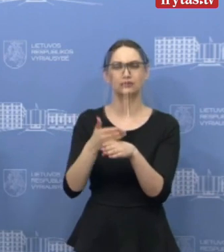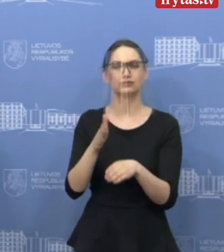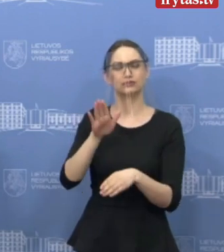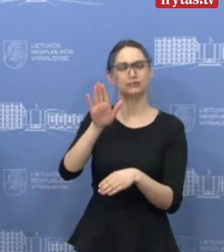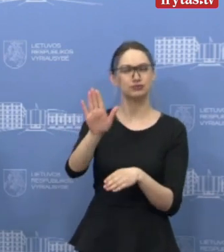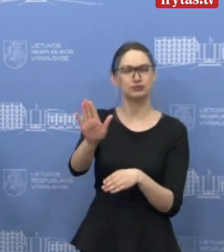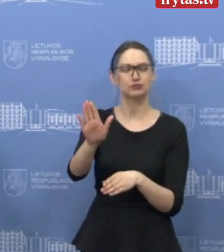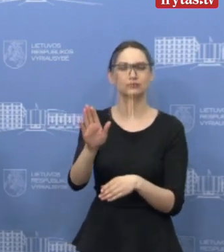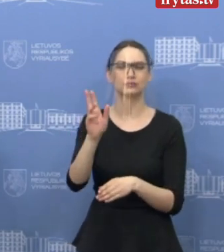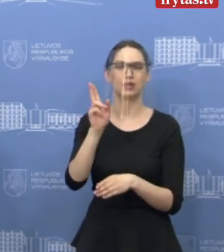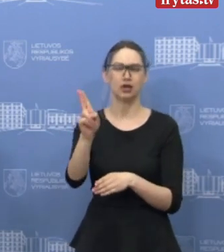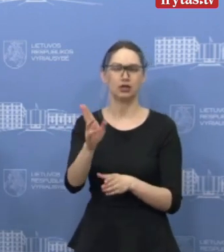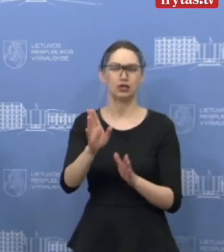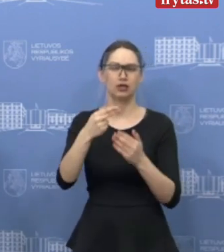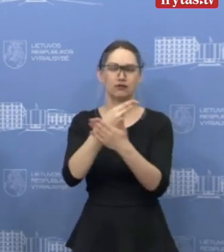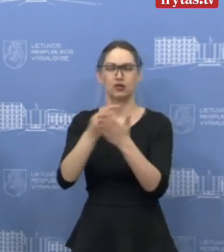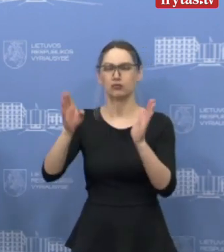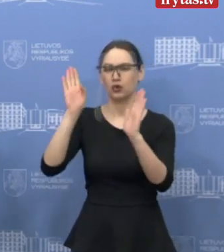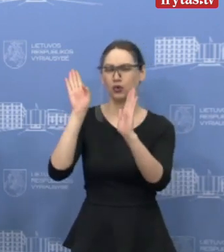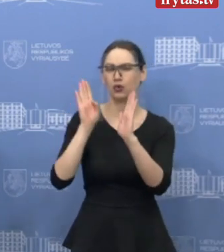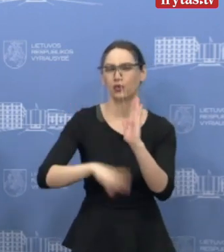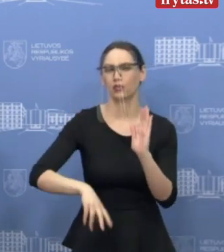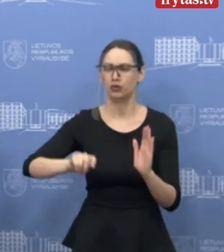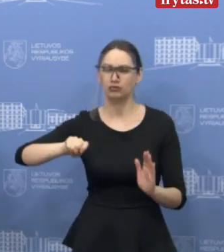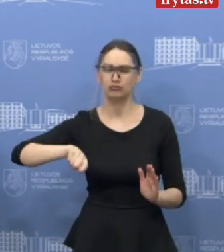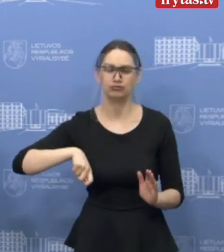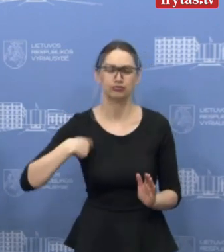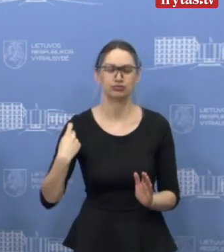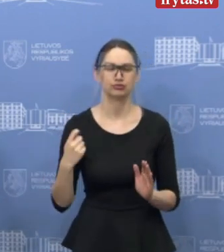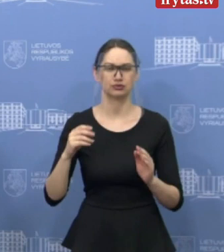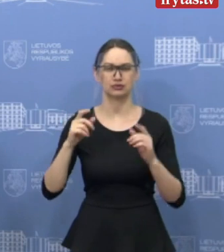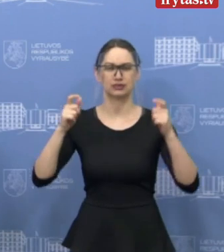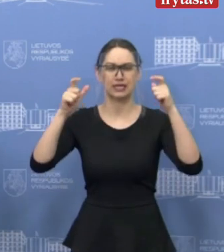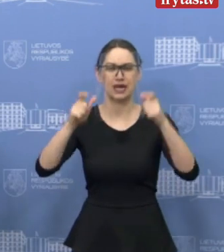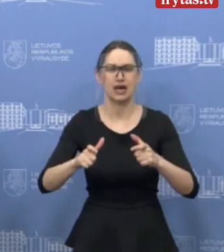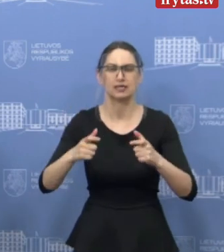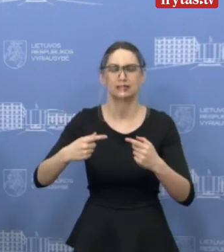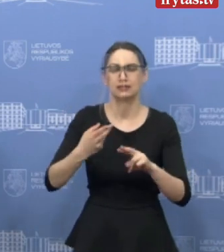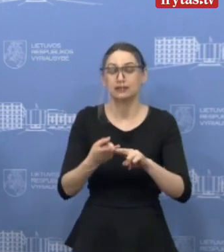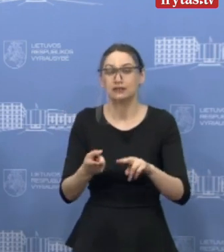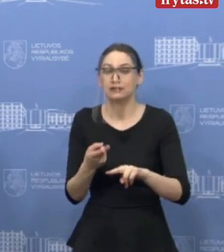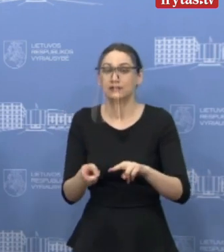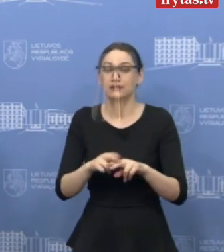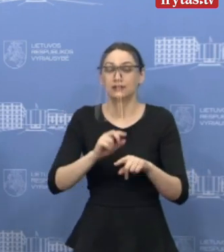skiriamos labiausiai nukentėjusiams įmonėms, tos, kurios labiausiai buvo arba yra paveiktos